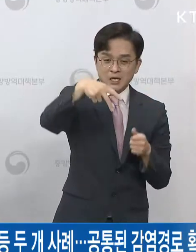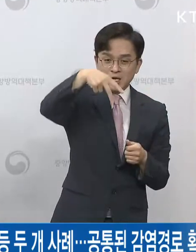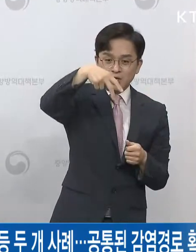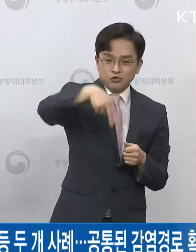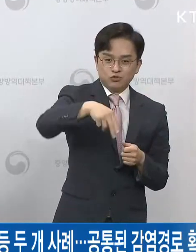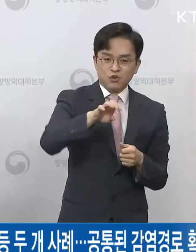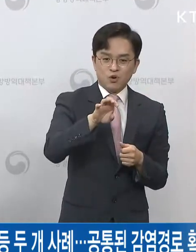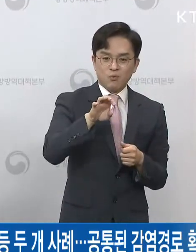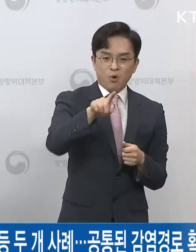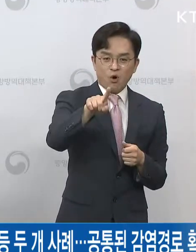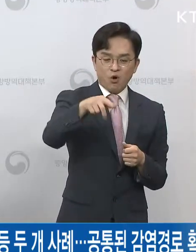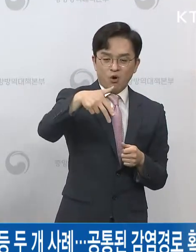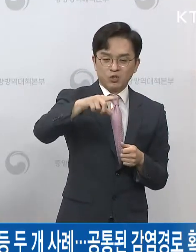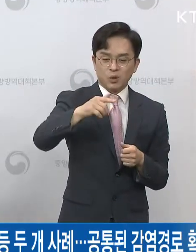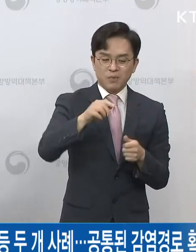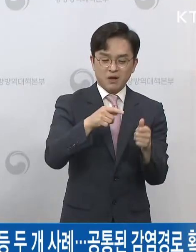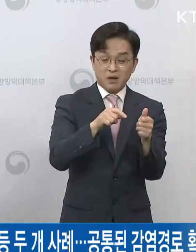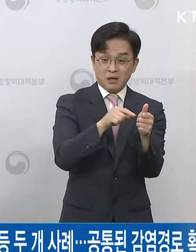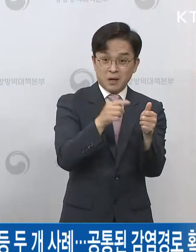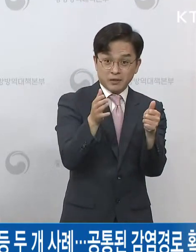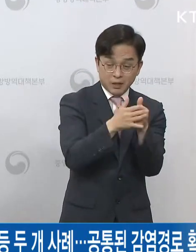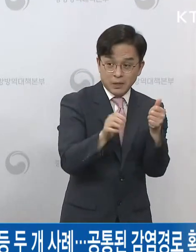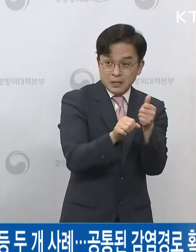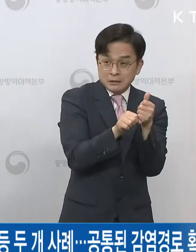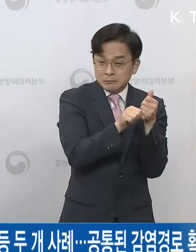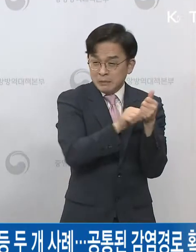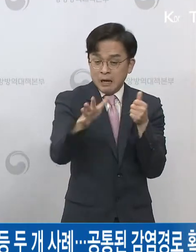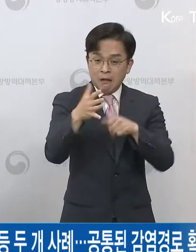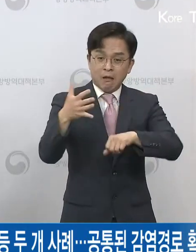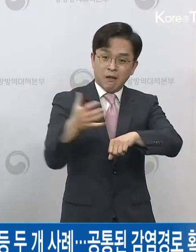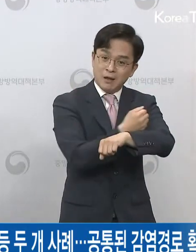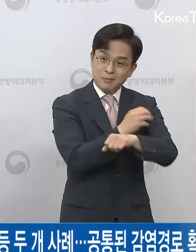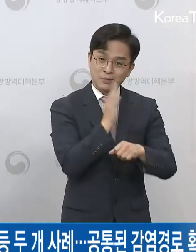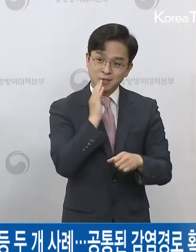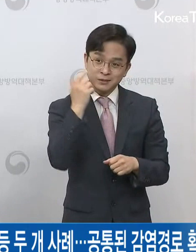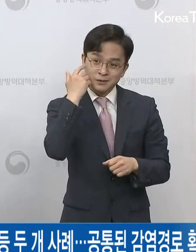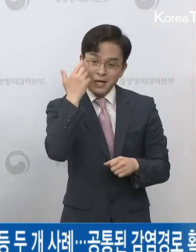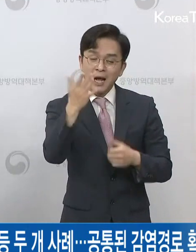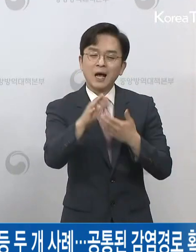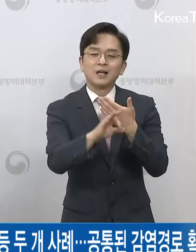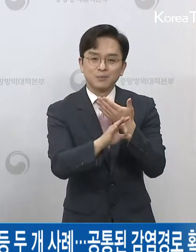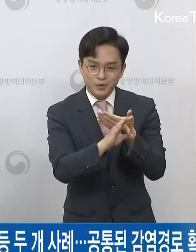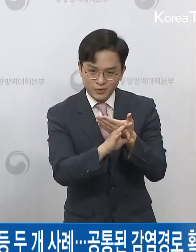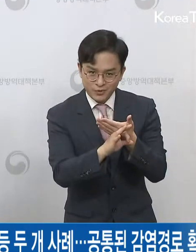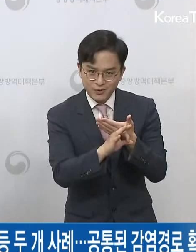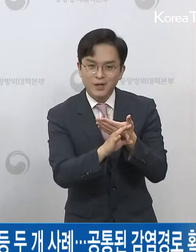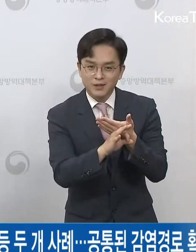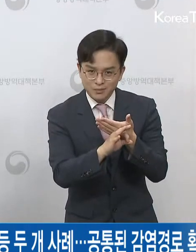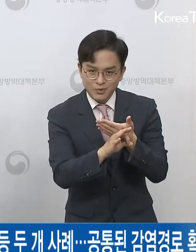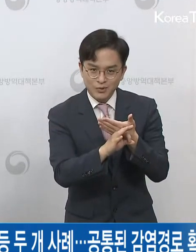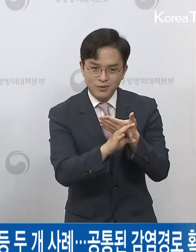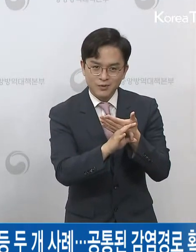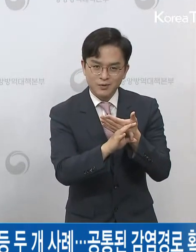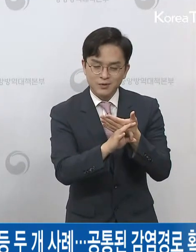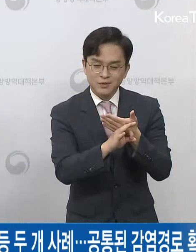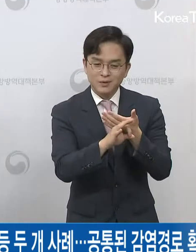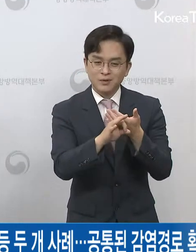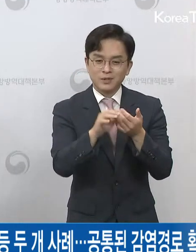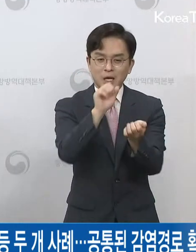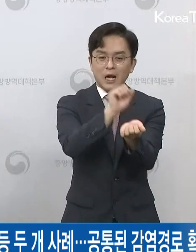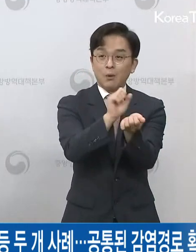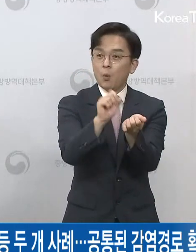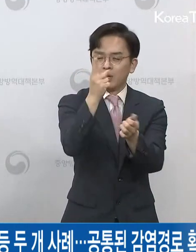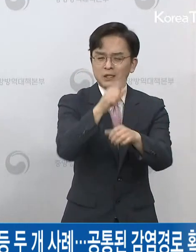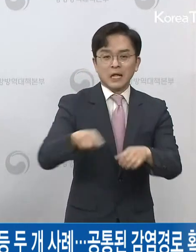물류센터 안에 특정 장소나 근무자 집단에서 퍼지고 있는 것인지 아니면 시설 곳곳에서 산발적으로 환자가 나타나는 것인지 좀 궁금하고요.